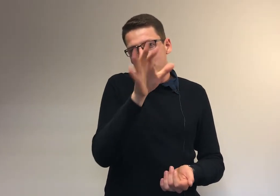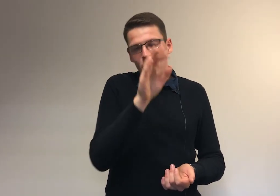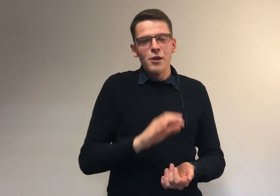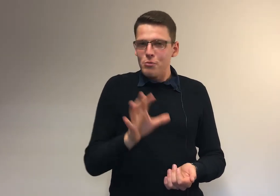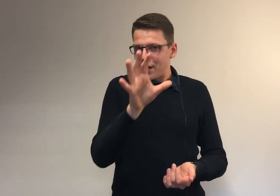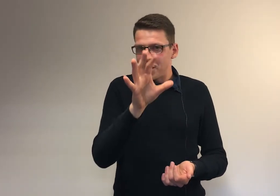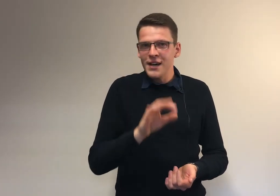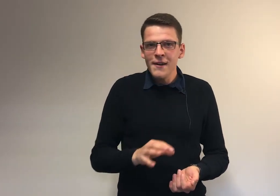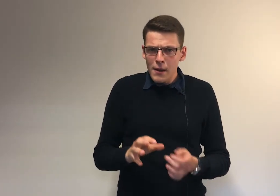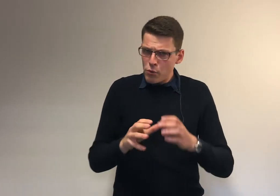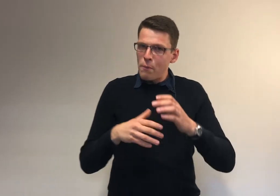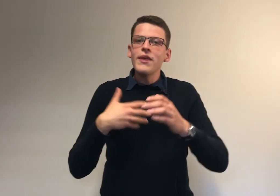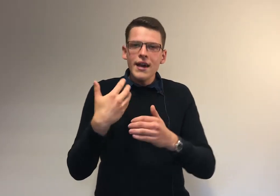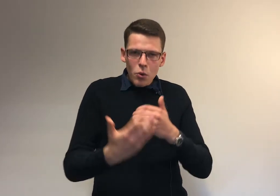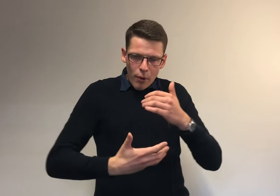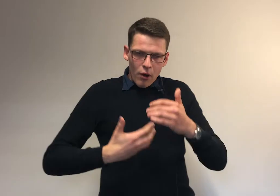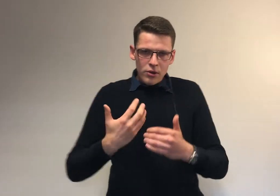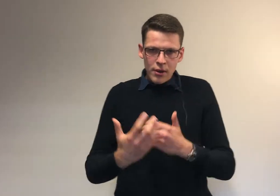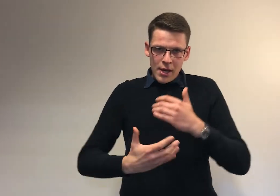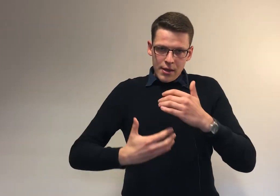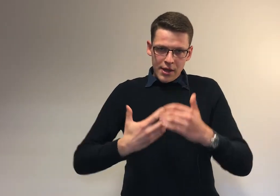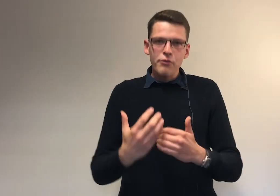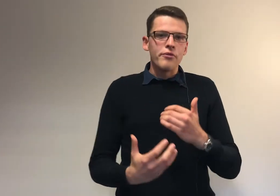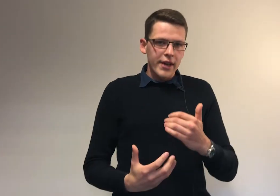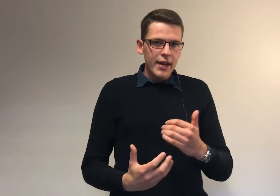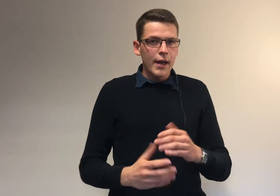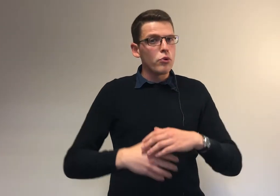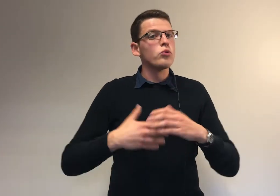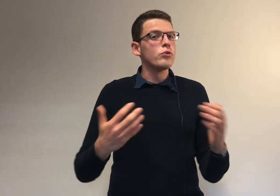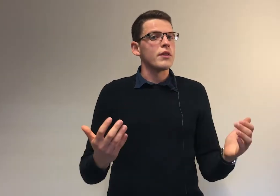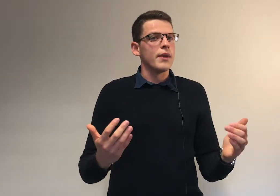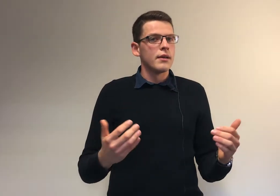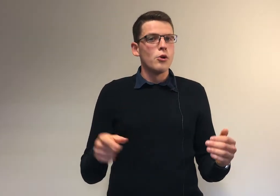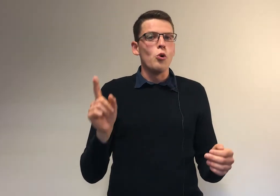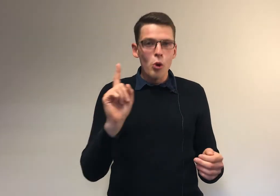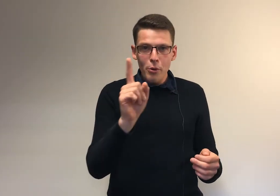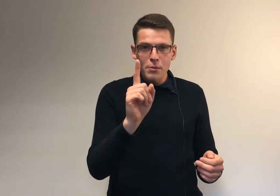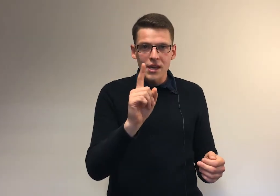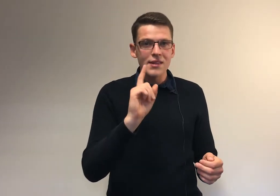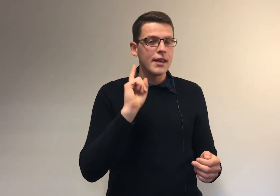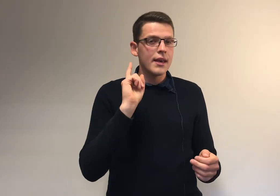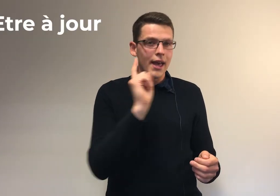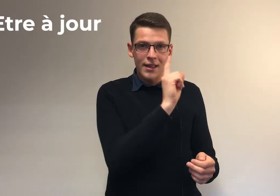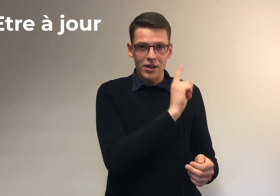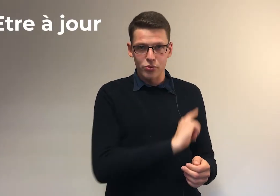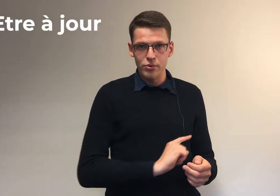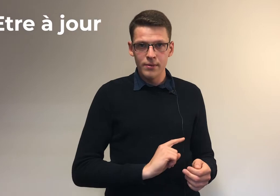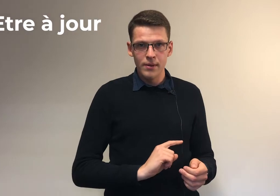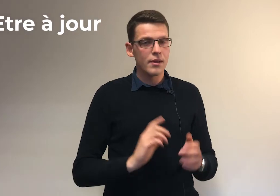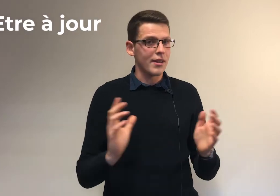mais bon, tu me pardonneras, pour bien comprendre ce qu'il faut faire et pour que tout se passe bien. Le premier, c'est être à jour. Ça